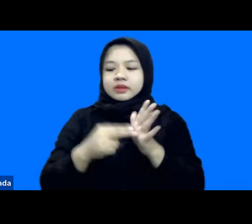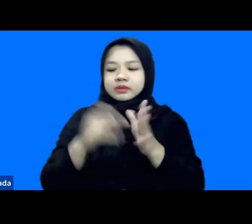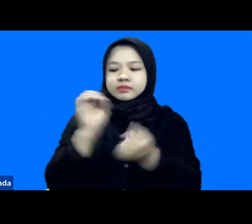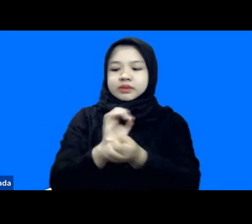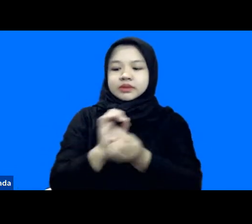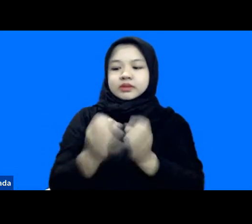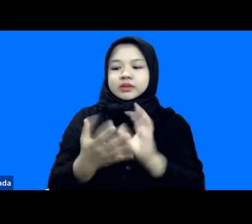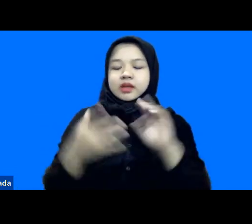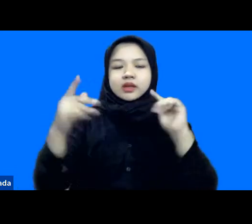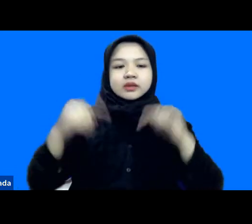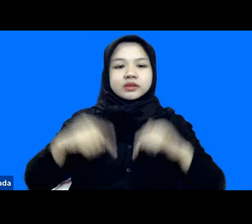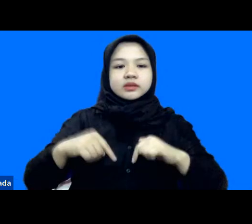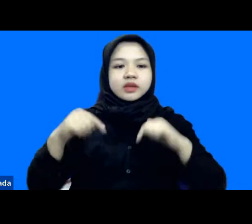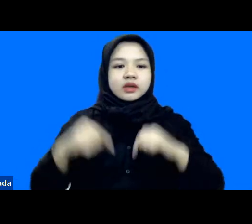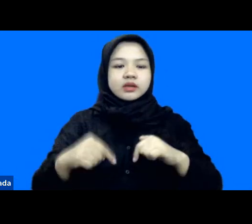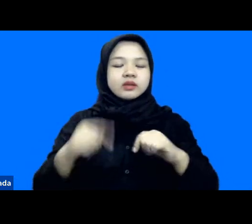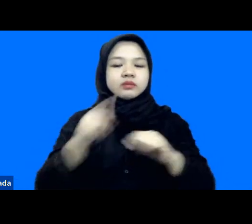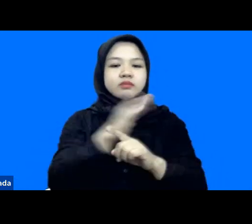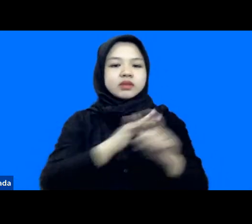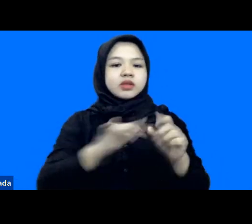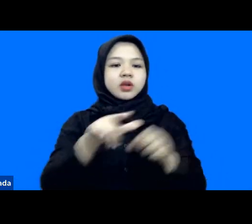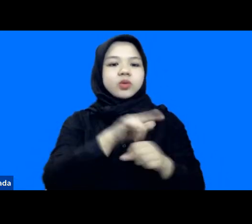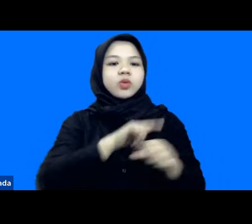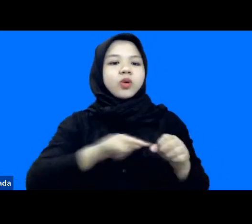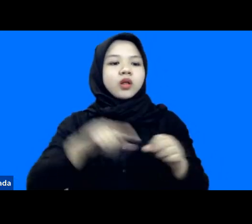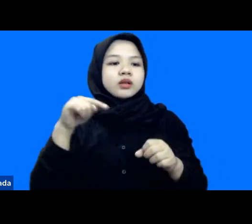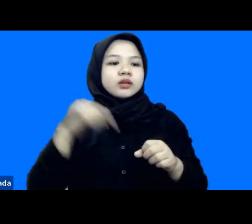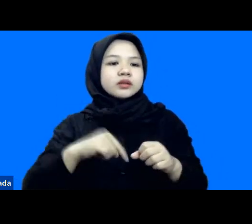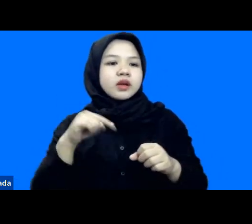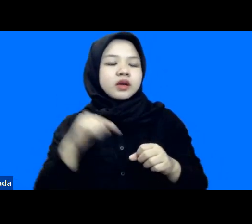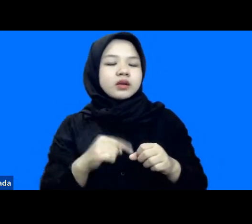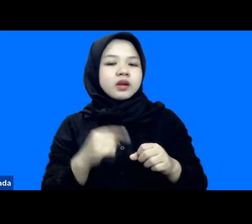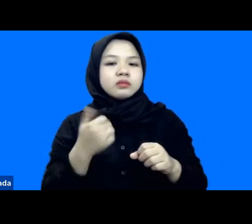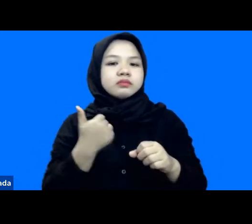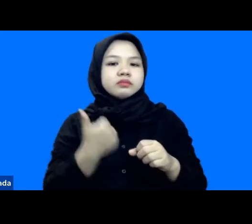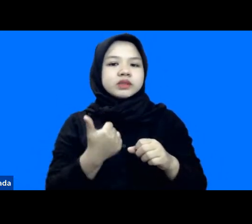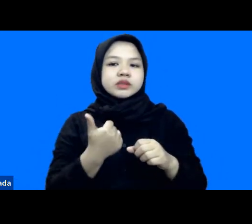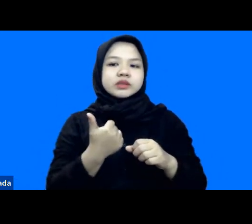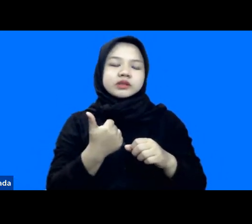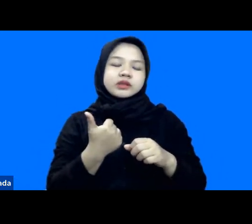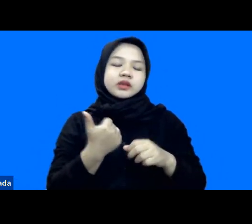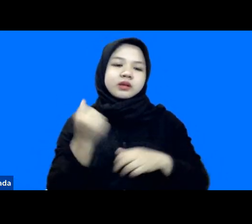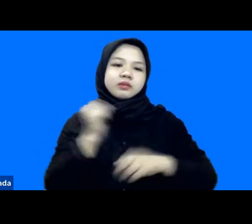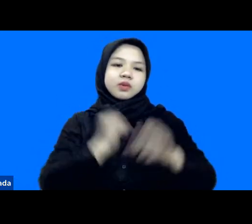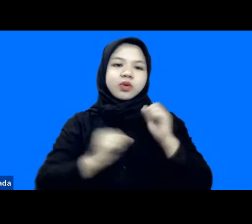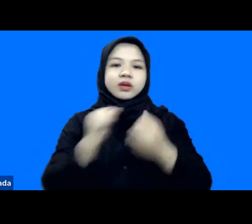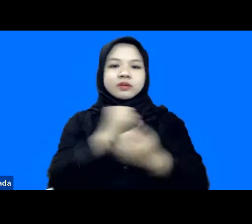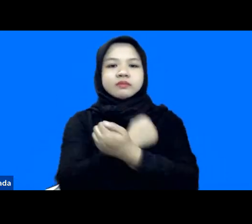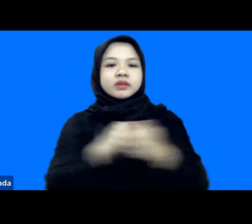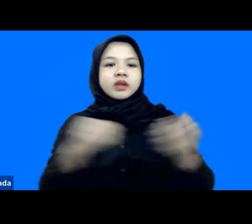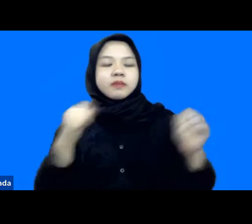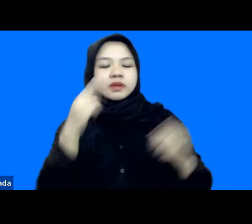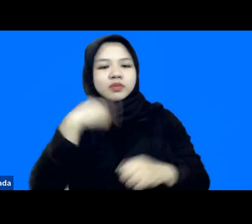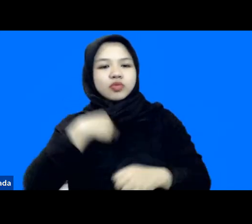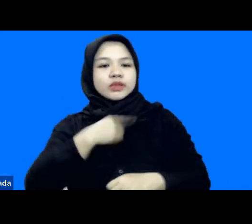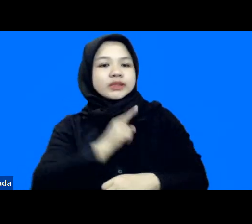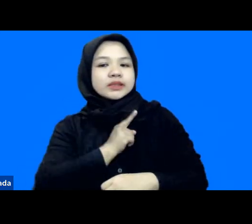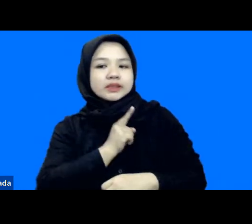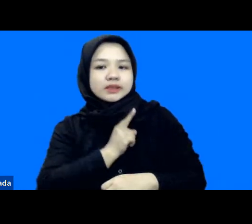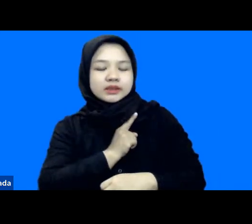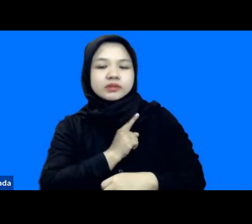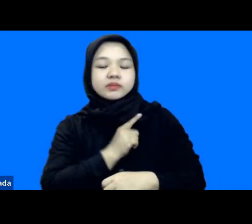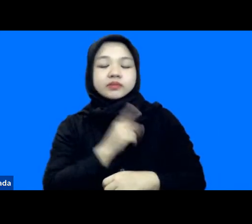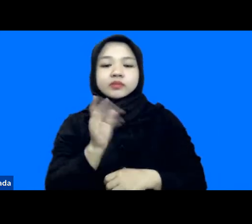saat ini kemudian masyarakat lokal yang kemudian dia bisa memberikan atau melakukan penyelamatan terhadap dirinya sendiri sebelum